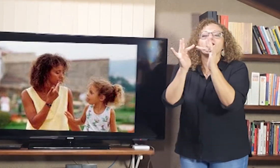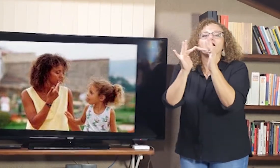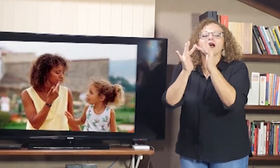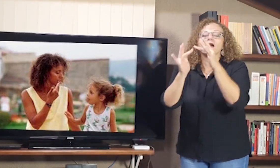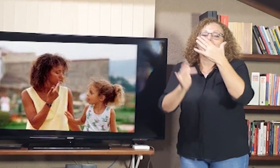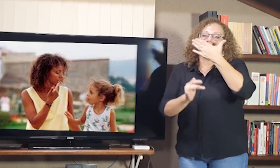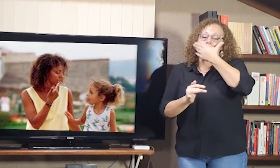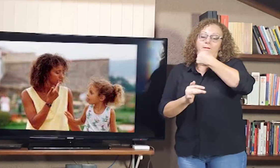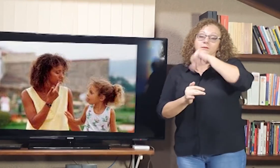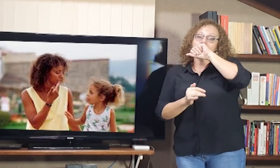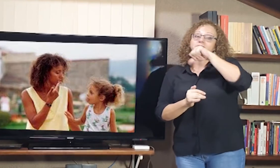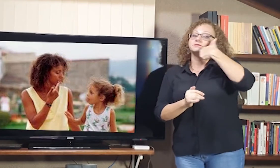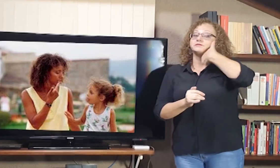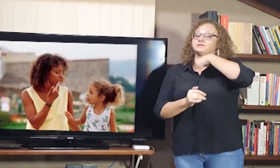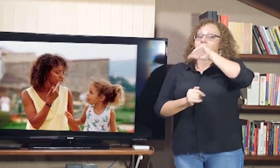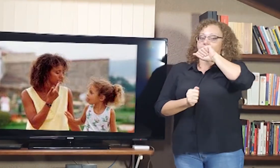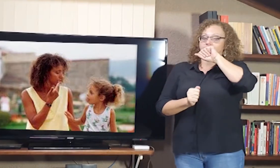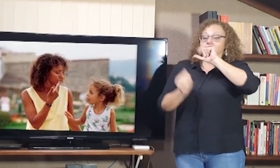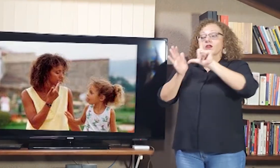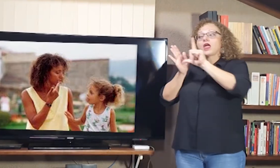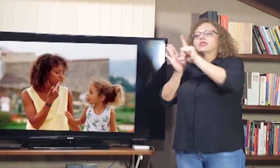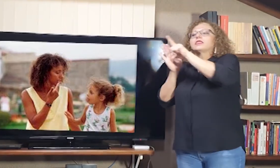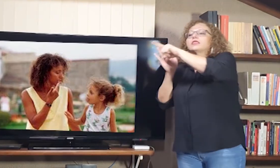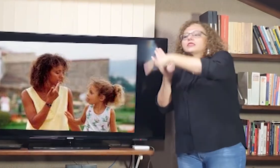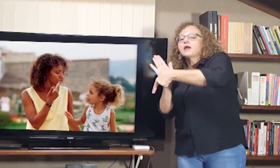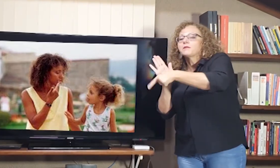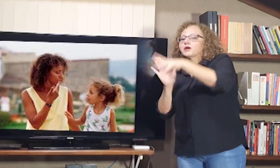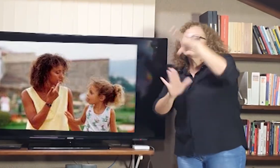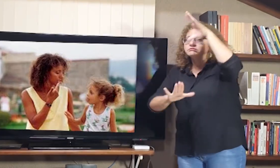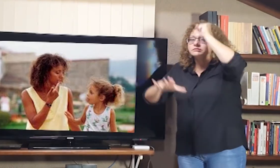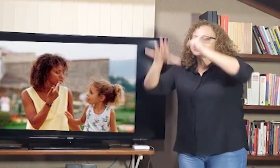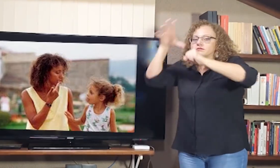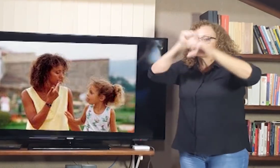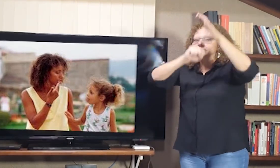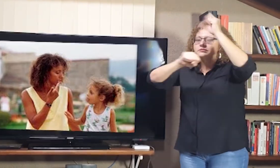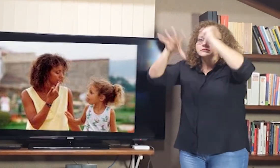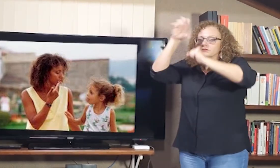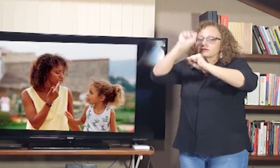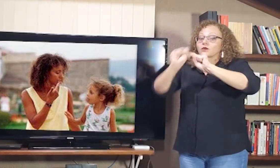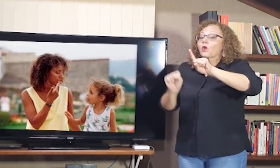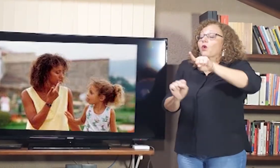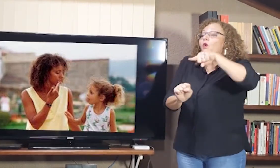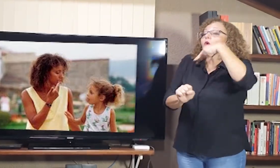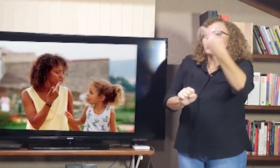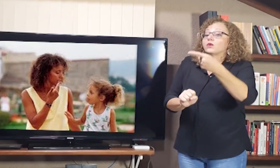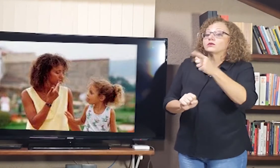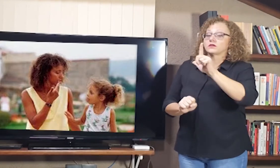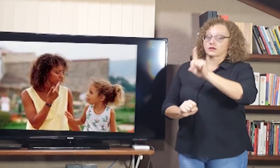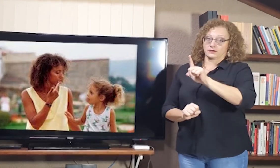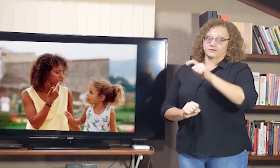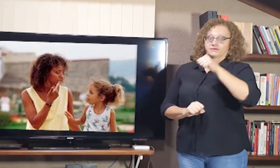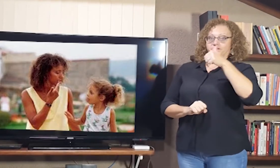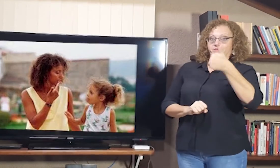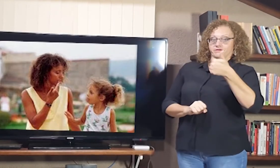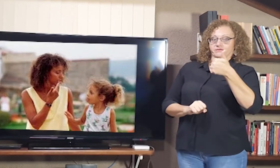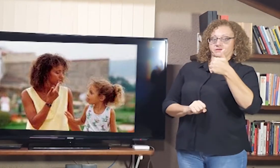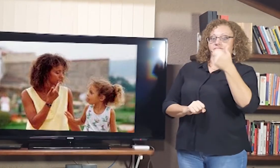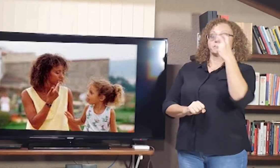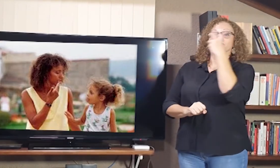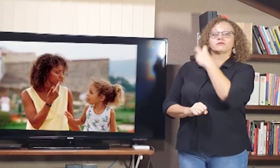Isso se dá por conta do contato com o pai e com a mãe. E mais depois, vem